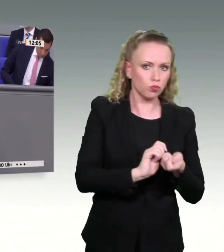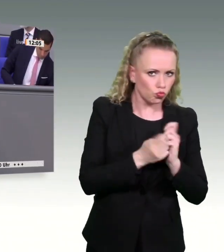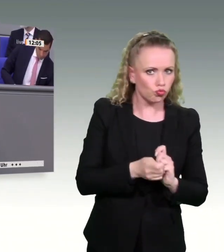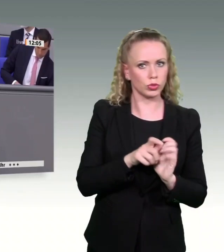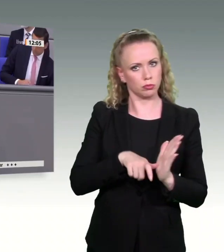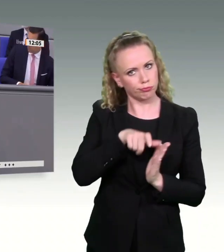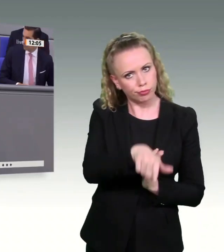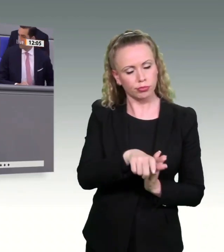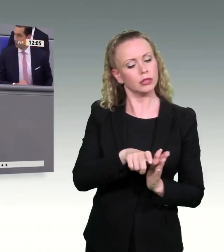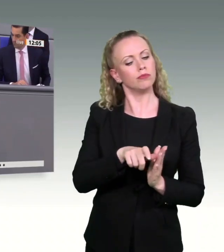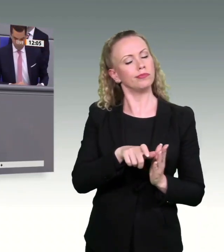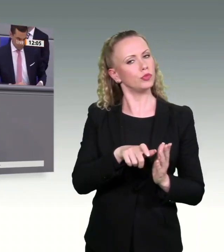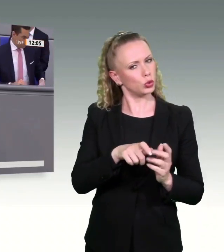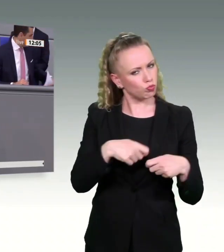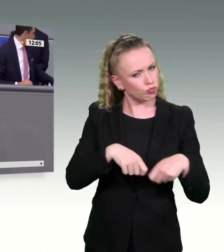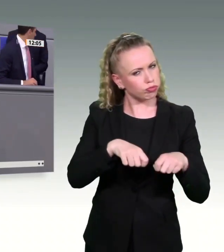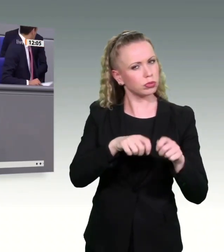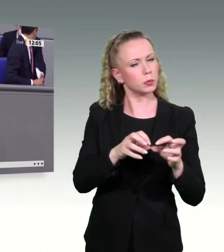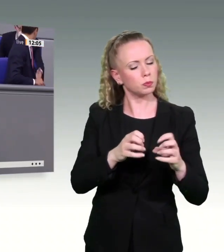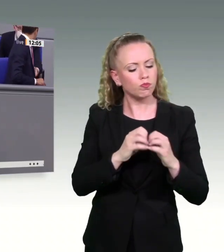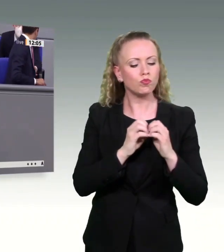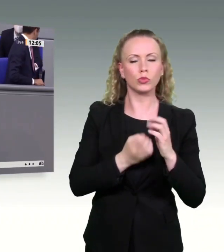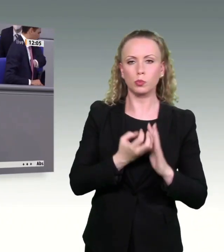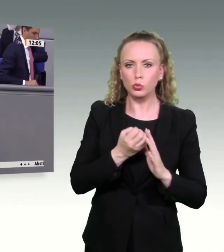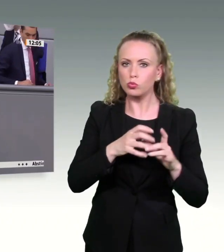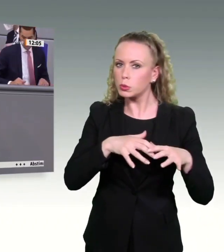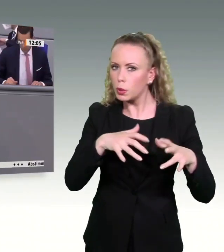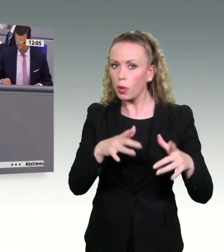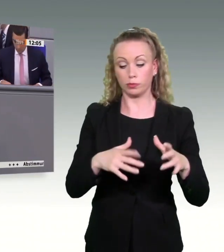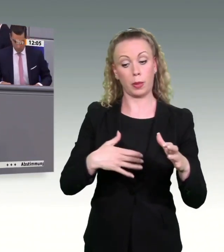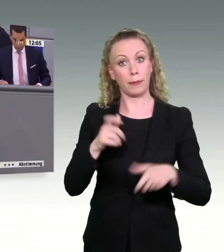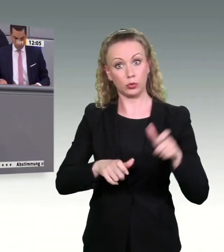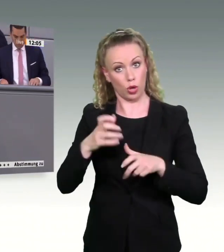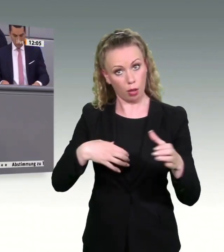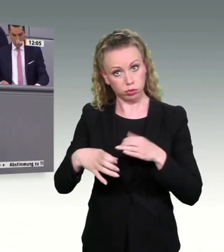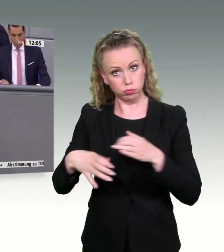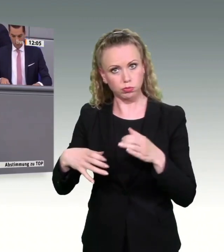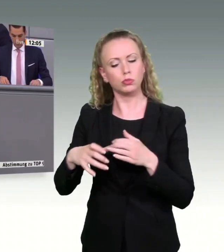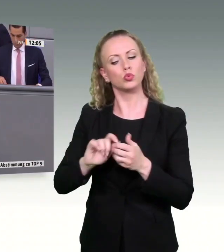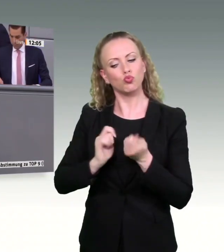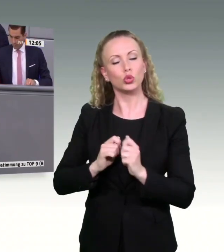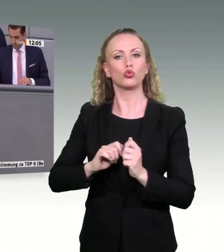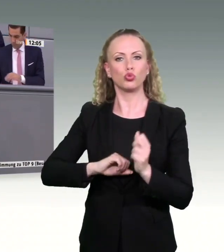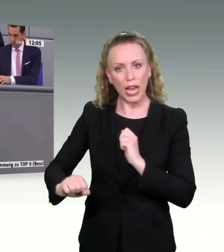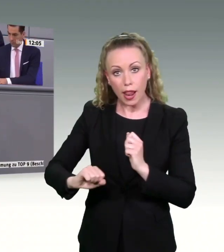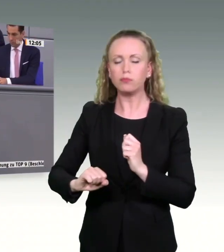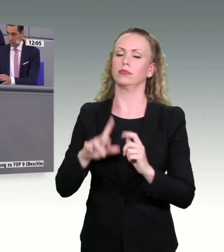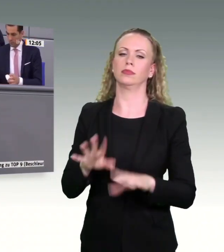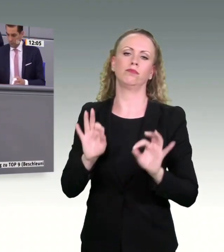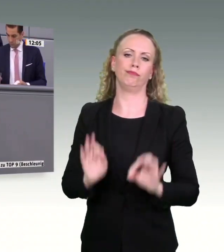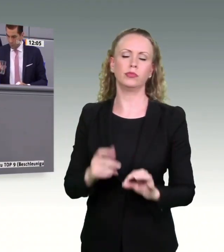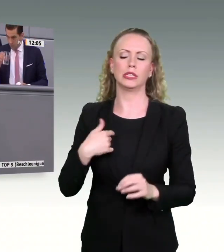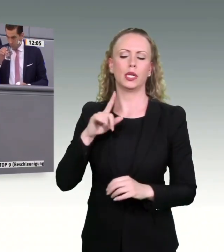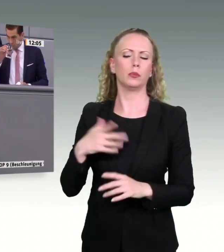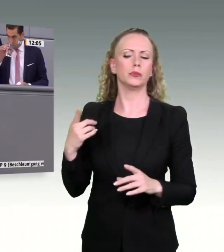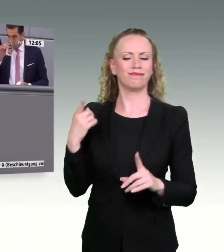meine Damen und Herren, können wir in Deutschland wirklich was erreichen. Das tun wir gerade mit der Ampel. Da freue ich mich auch über die nächsten Wochen und auch über die weitere Diskussion mit der Union.